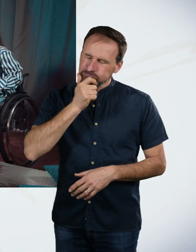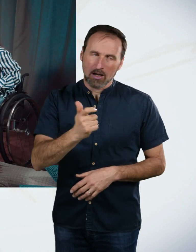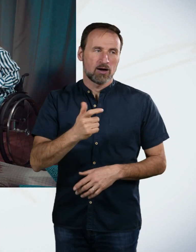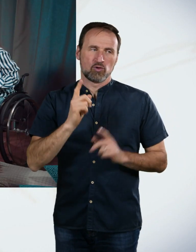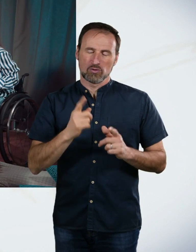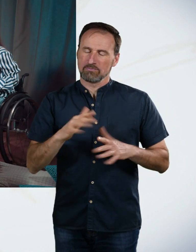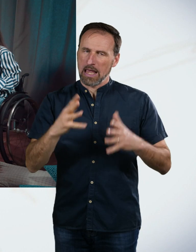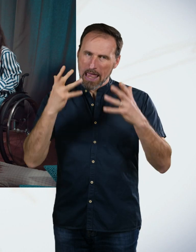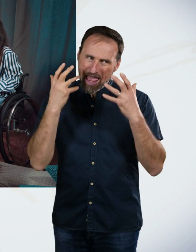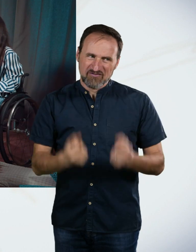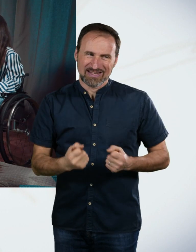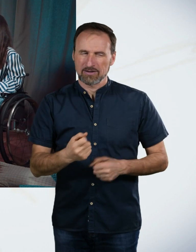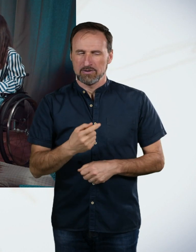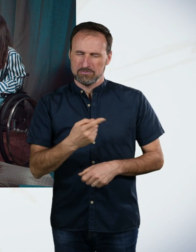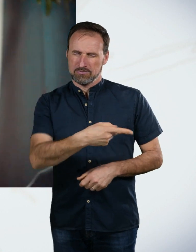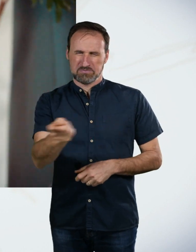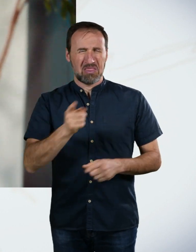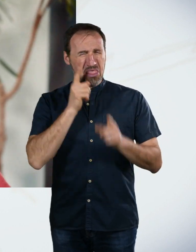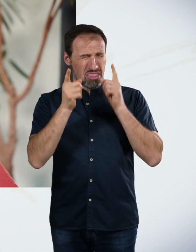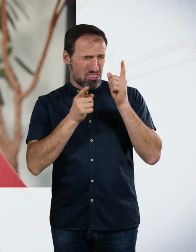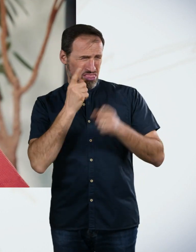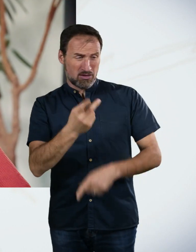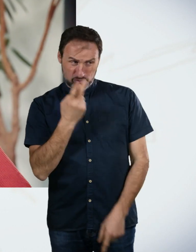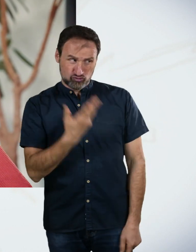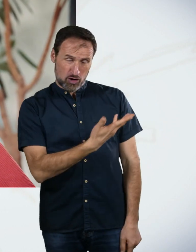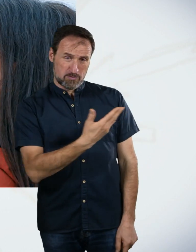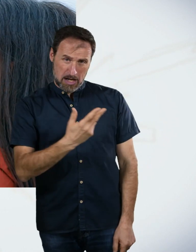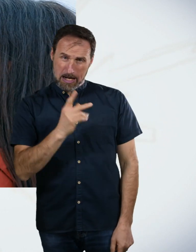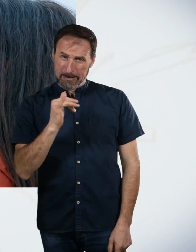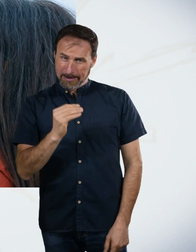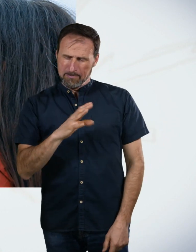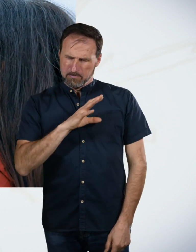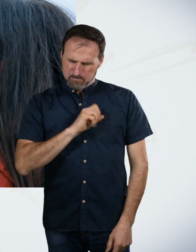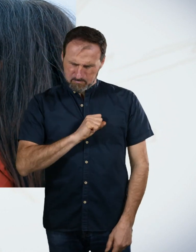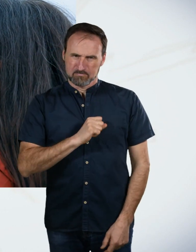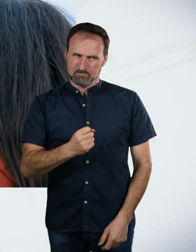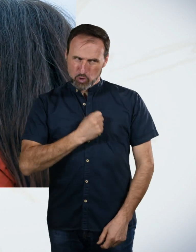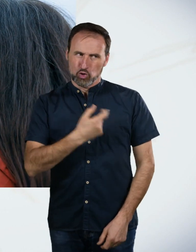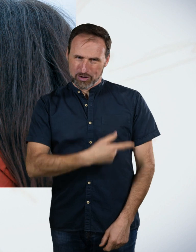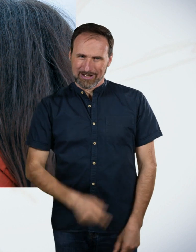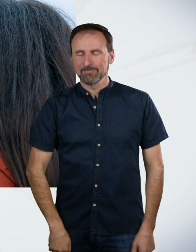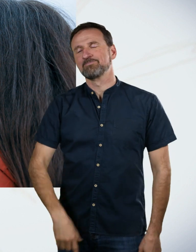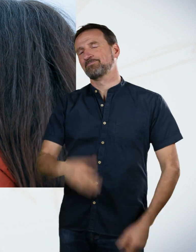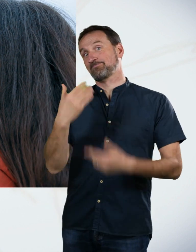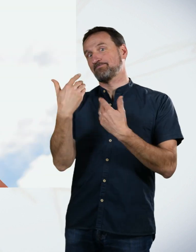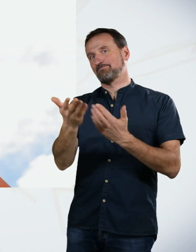Und die sollten sich mal eine Scheibe von Kim abschneiden. Matz ab! In meinem Kopf ging so viel ab.